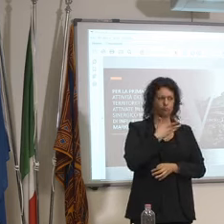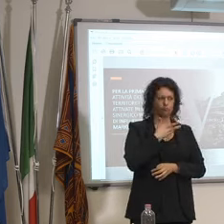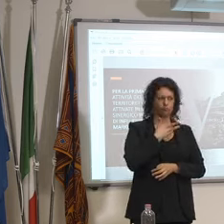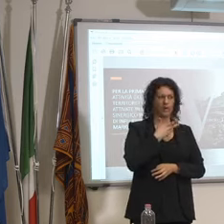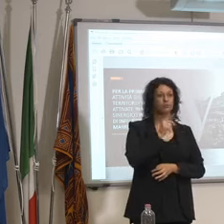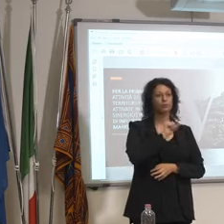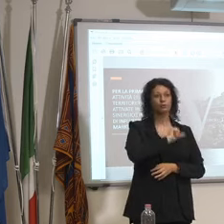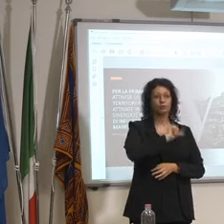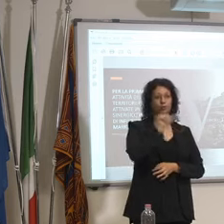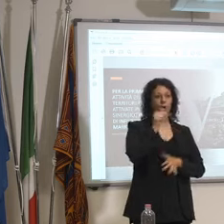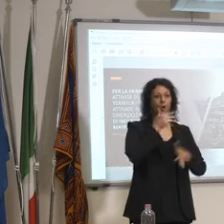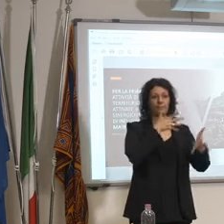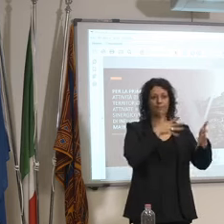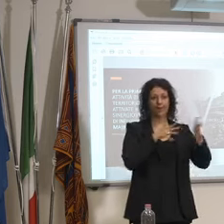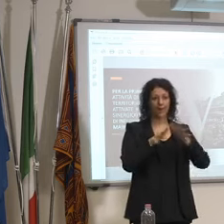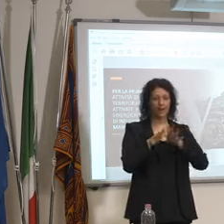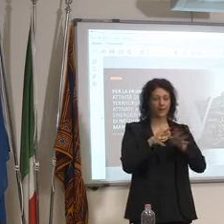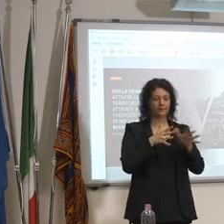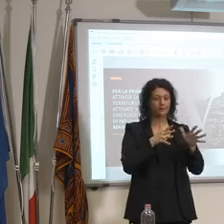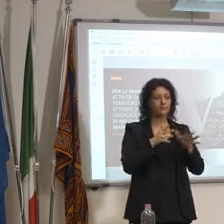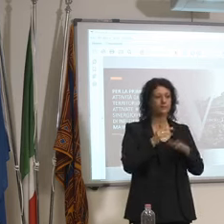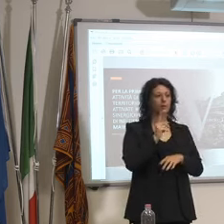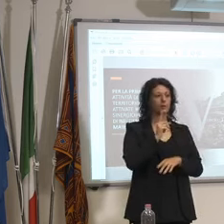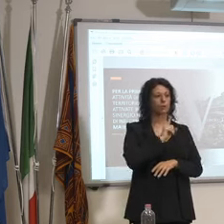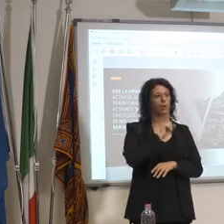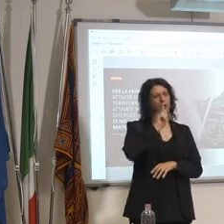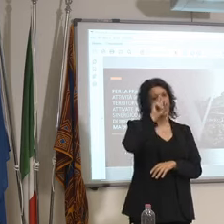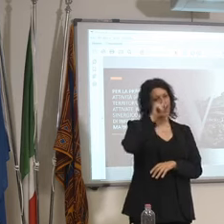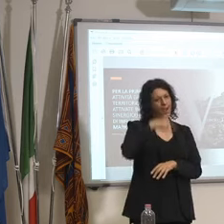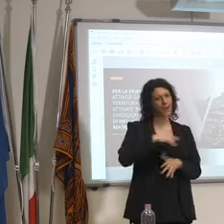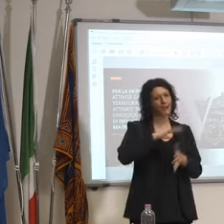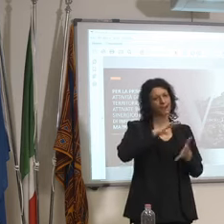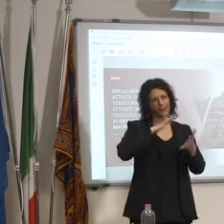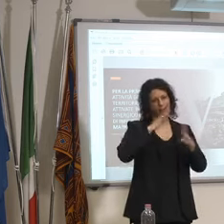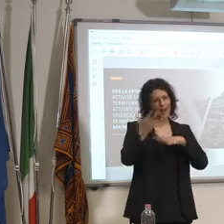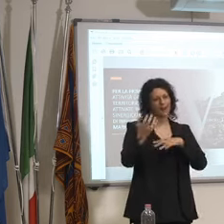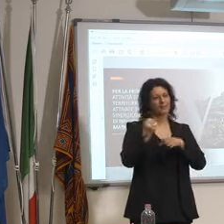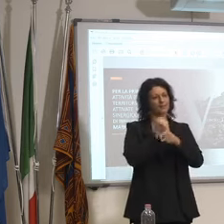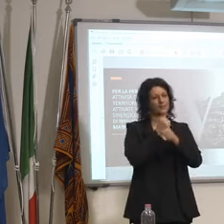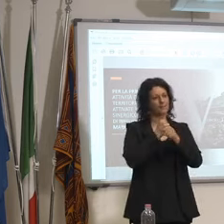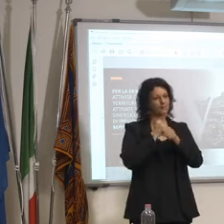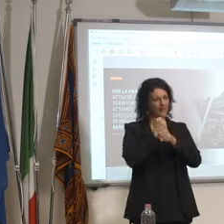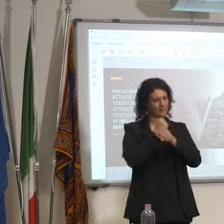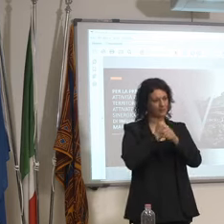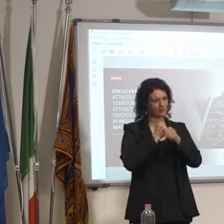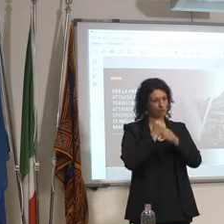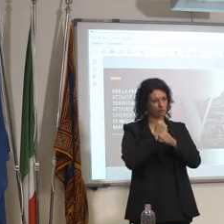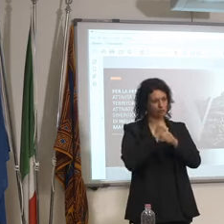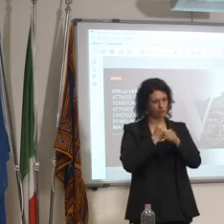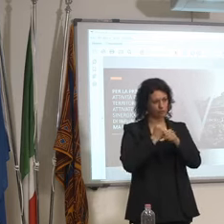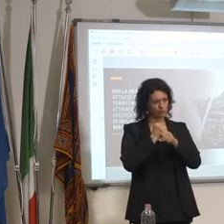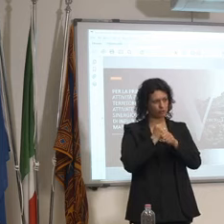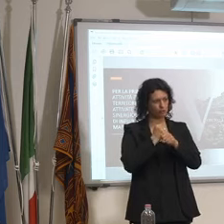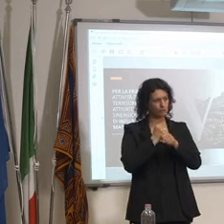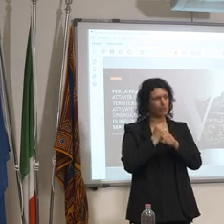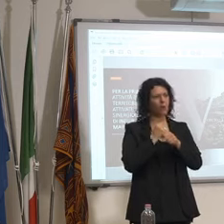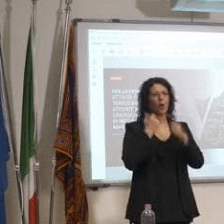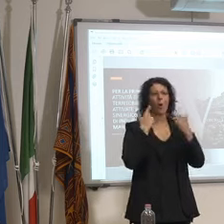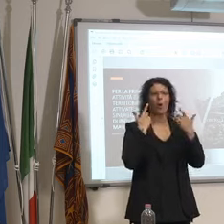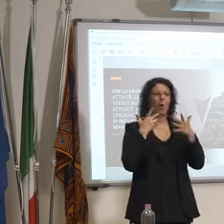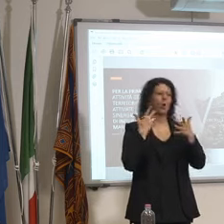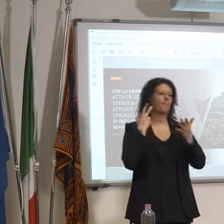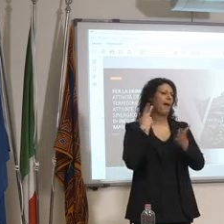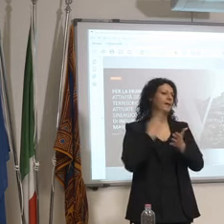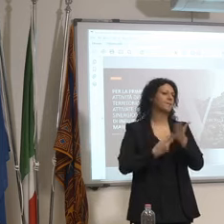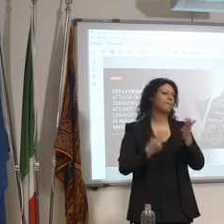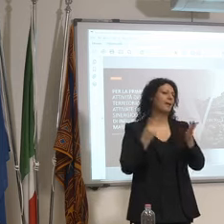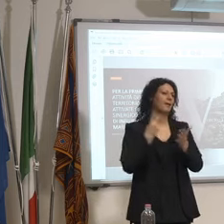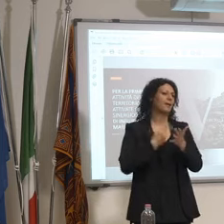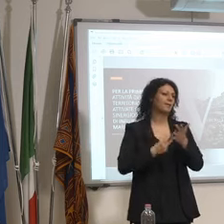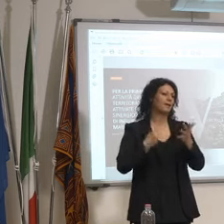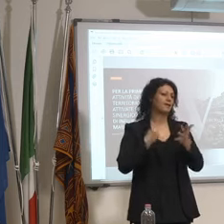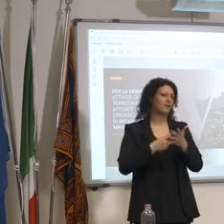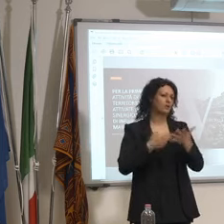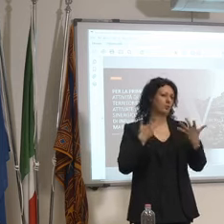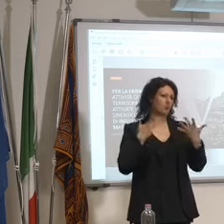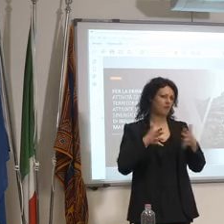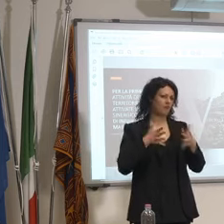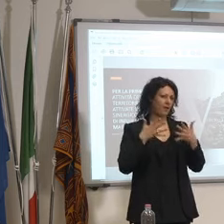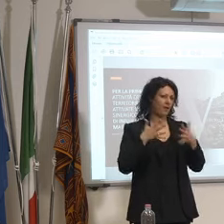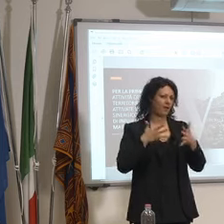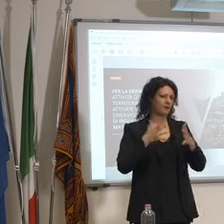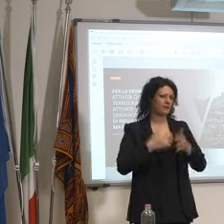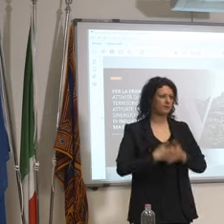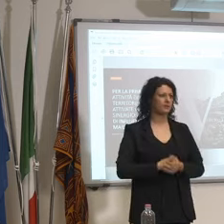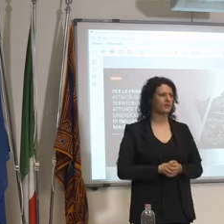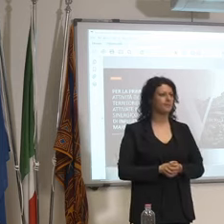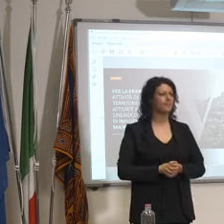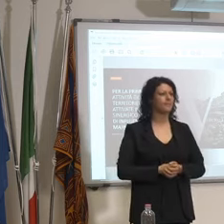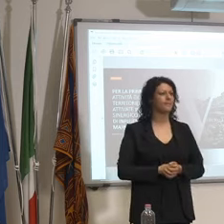dal plasma ma anche da medicina da una farmacologia che ormai è stata sperimentata attraverso